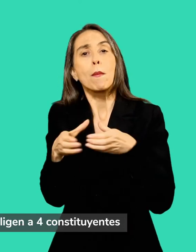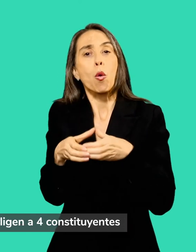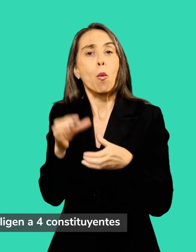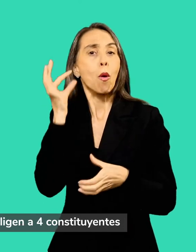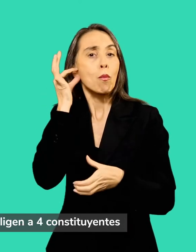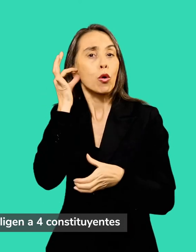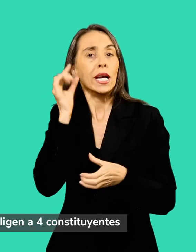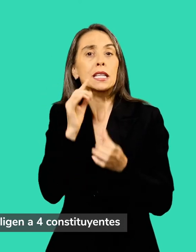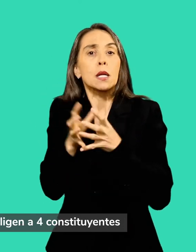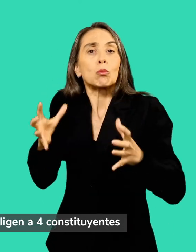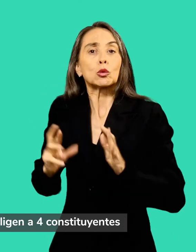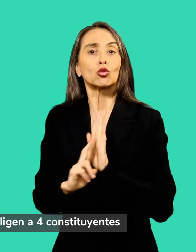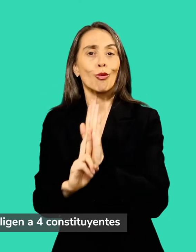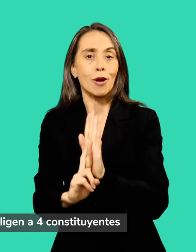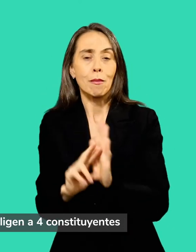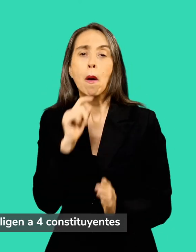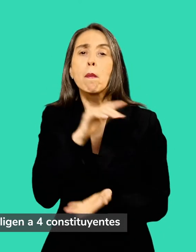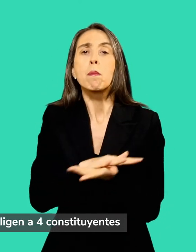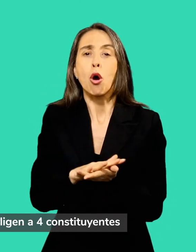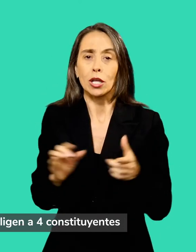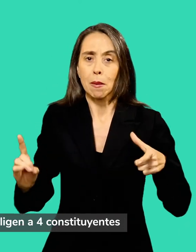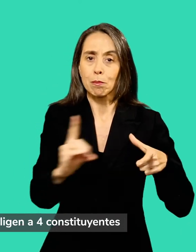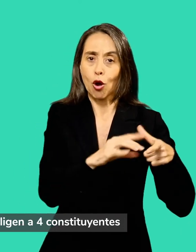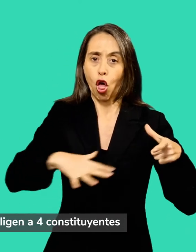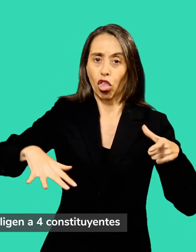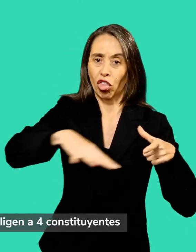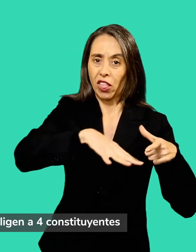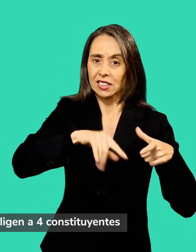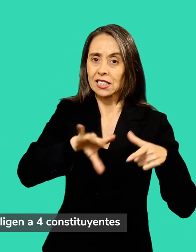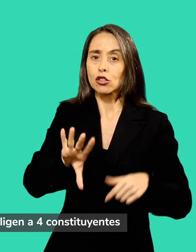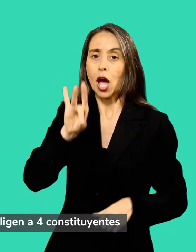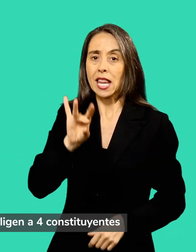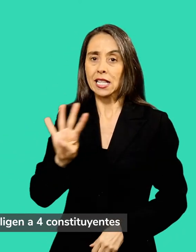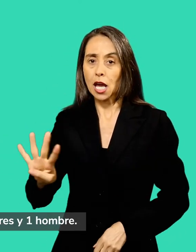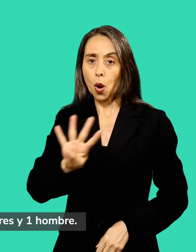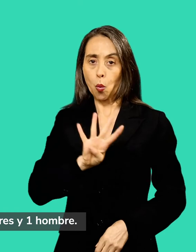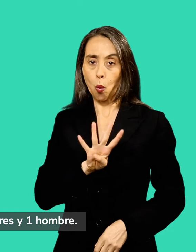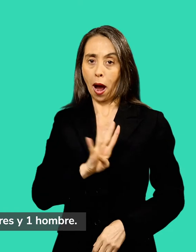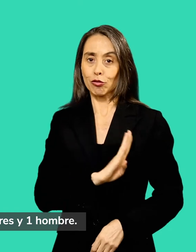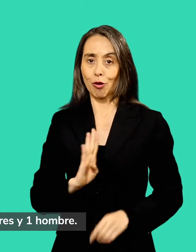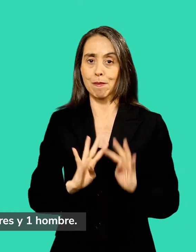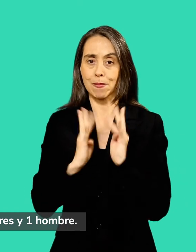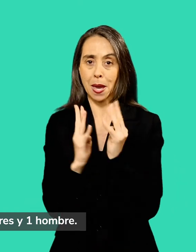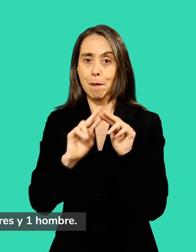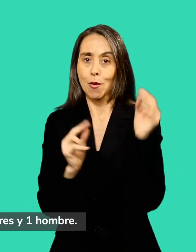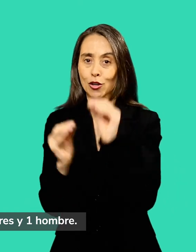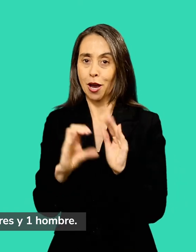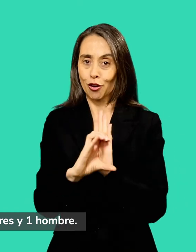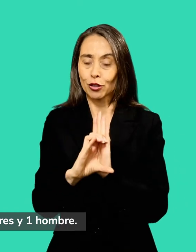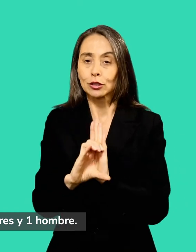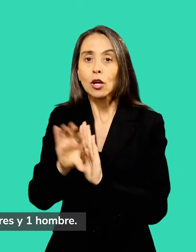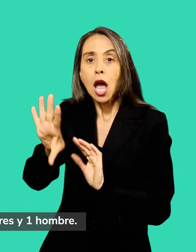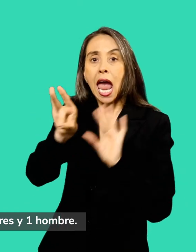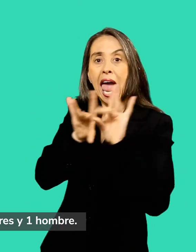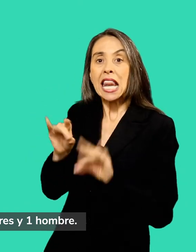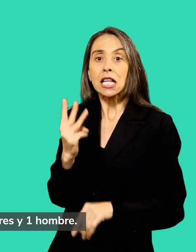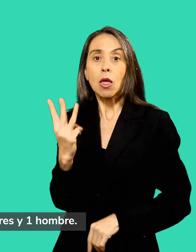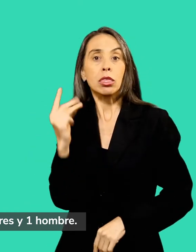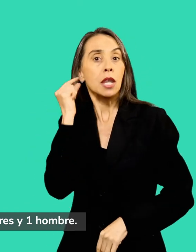ejemplo, si en un distrito se eligen a cuatro constituyentes y resultan electas tres mujeres y un hombre,